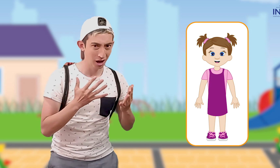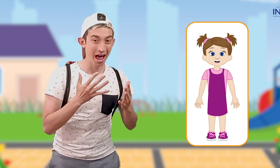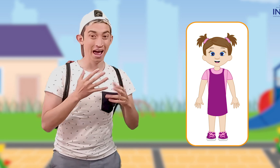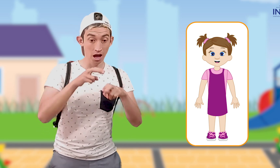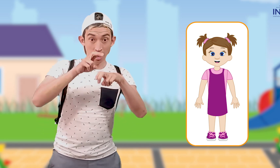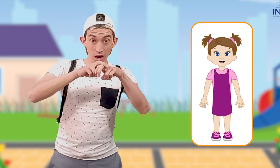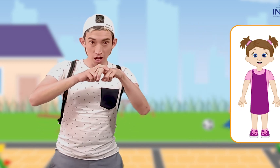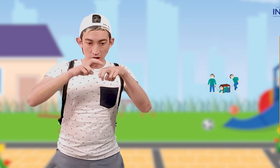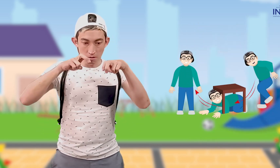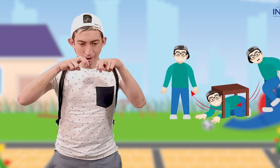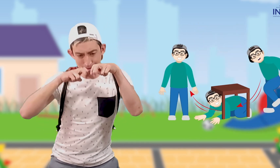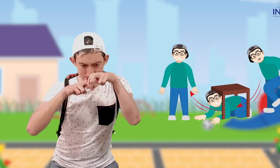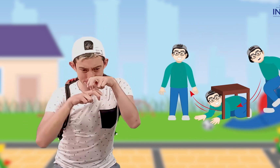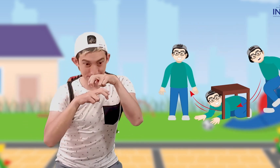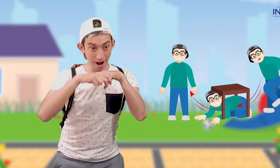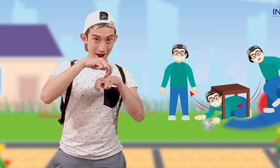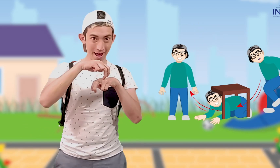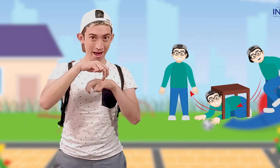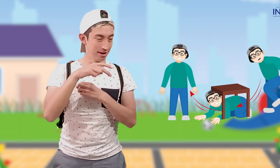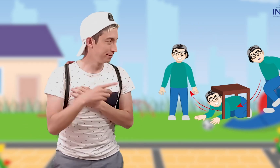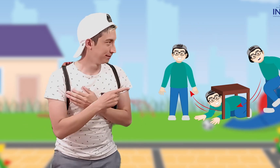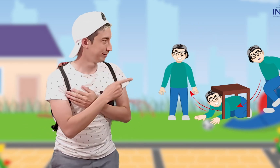pasar por debajo de la silla. ¡Miren!